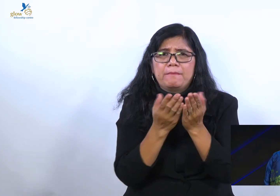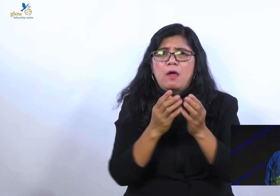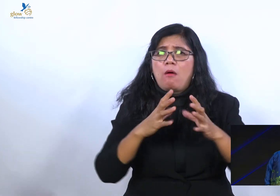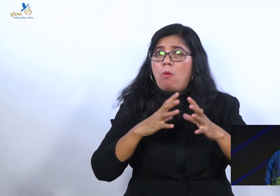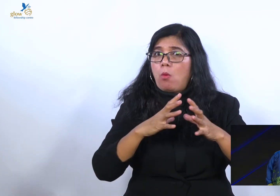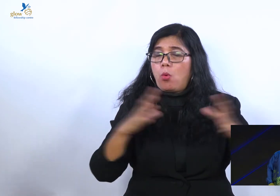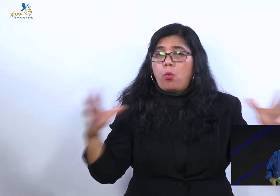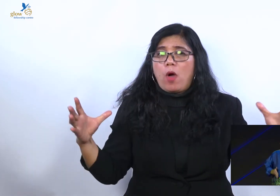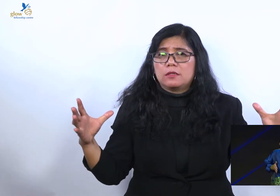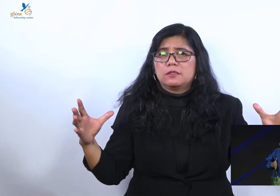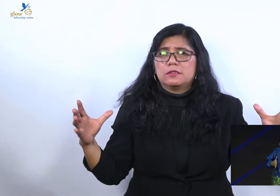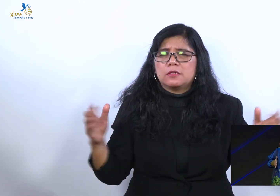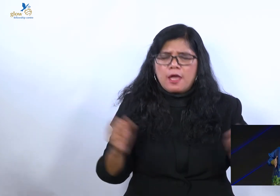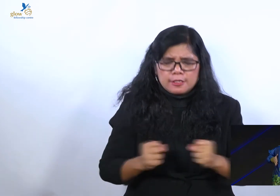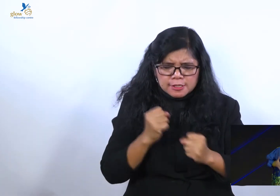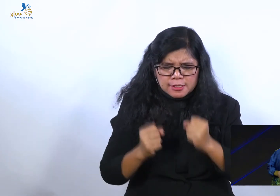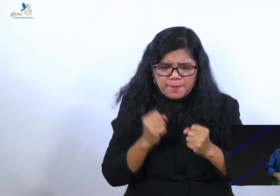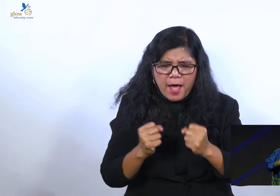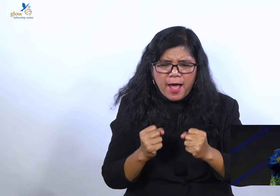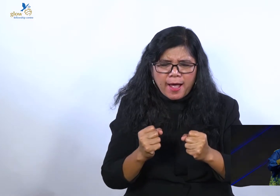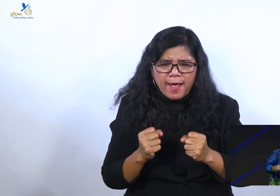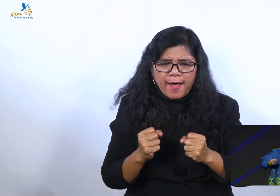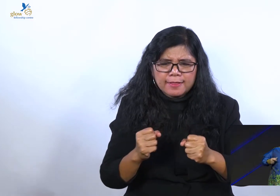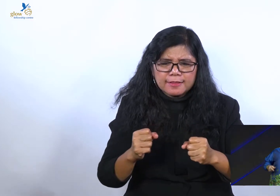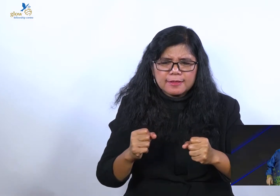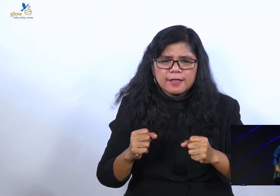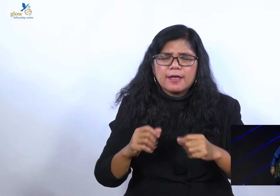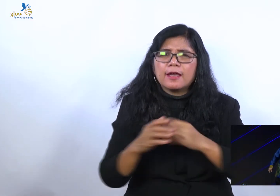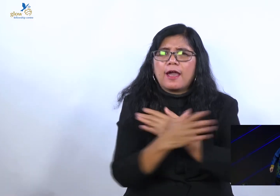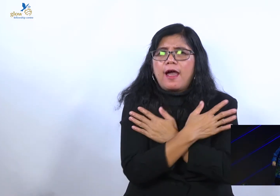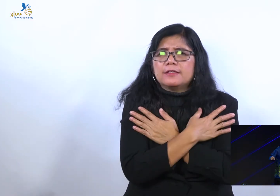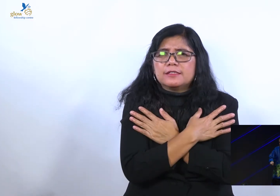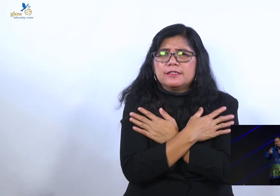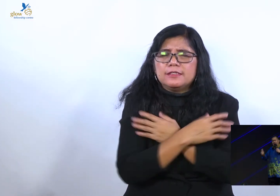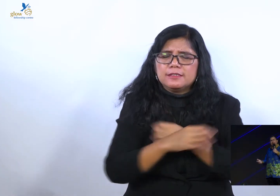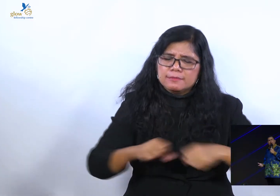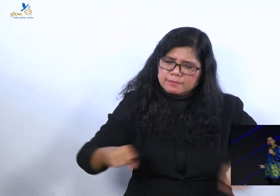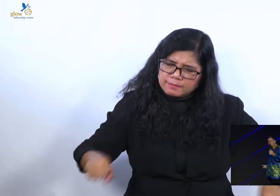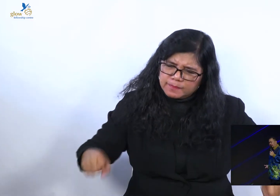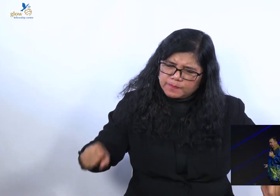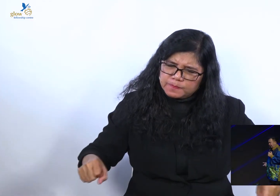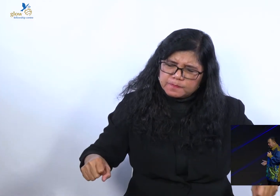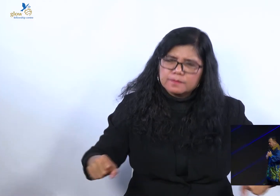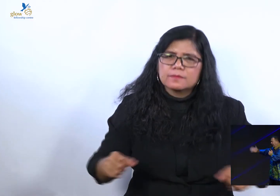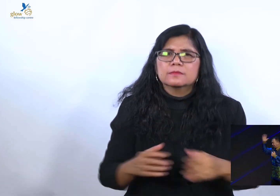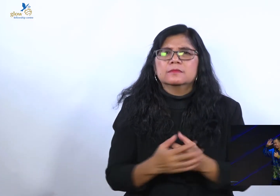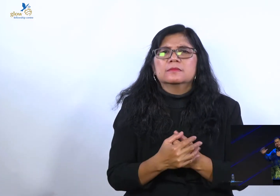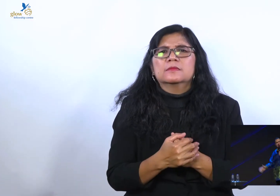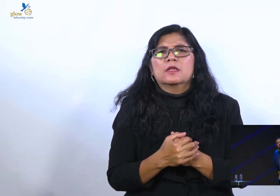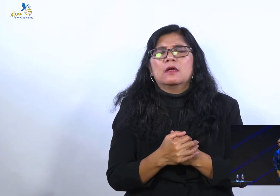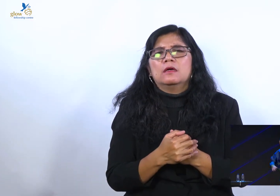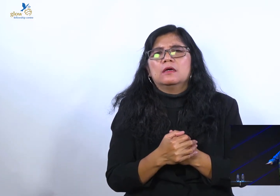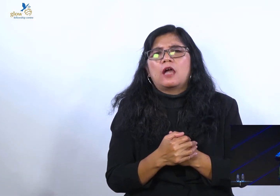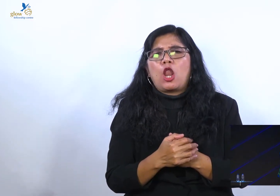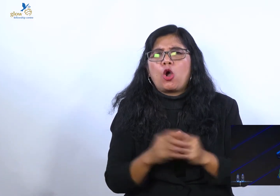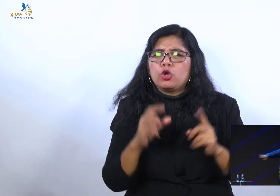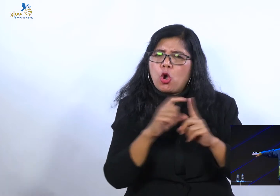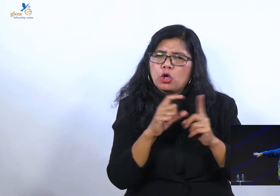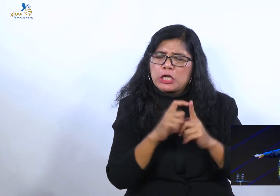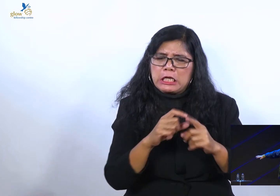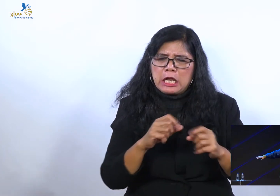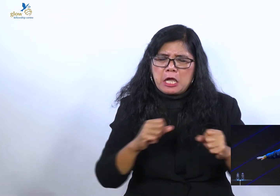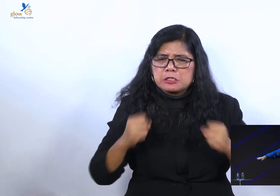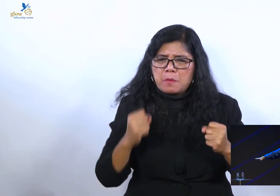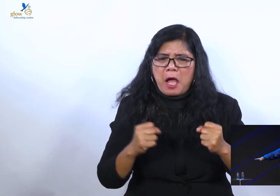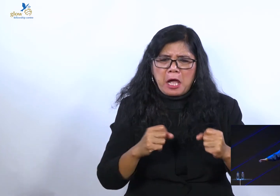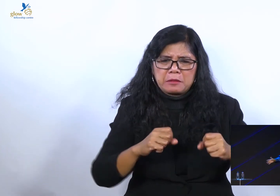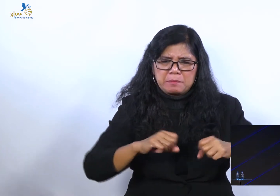bergandengan tangan. Tapi kalau yang kita ikuti doktrin. Semangat kita semangat kesombongan. Semangat menonjolkan diri. Semangat perpecahan. Semangat untuk